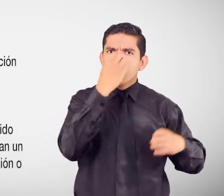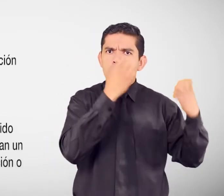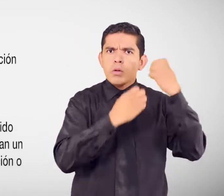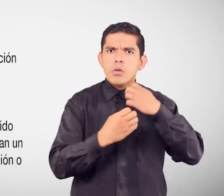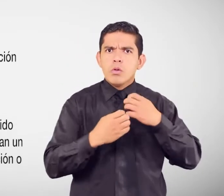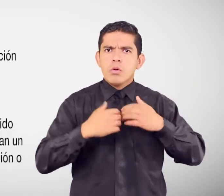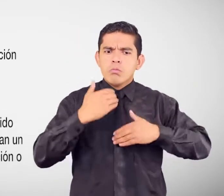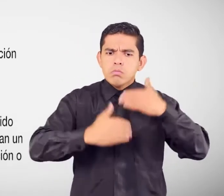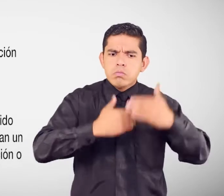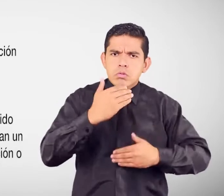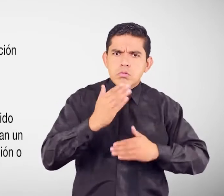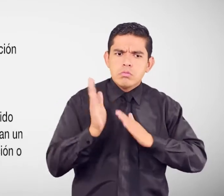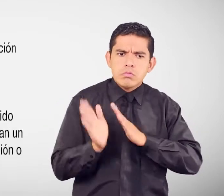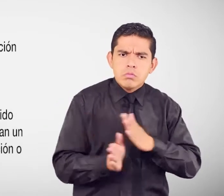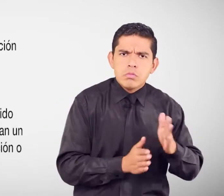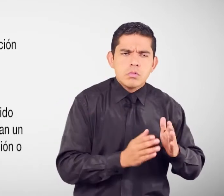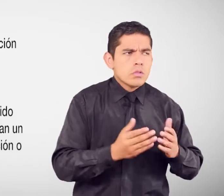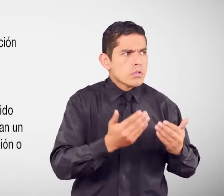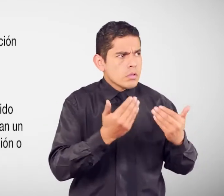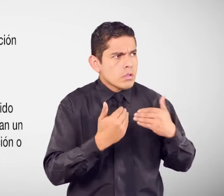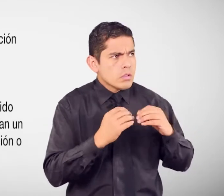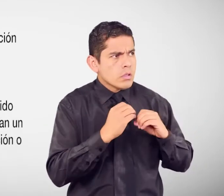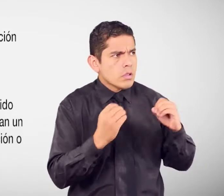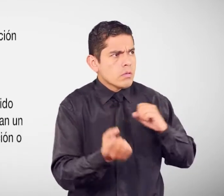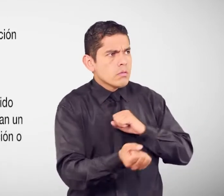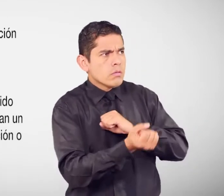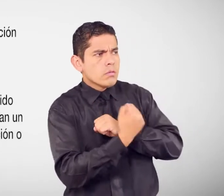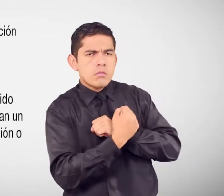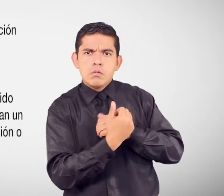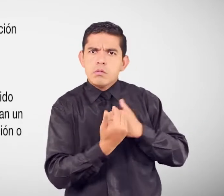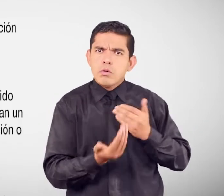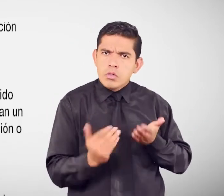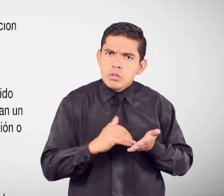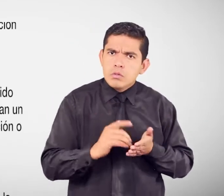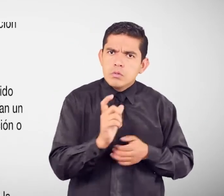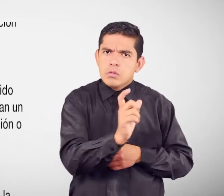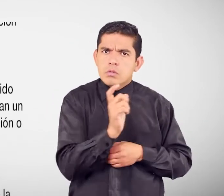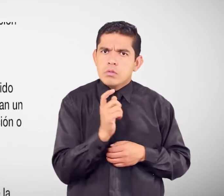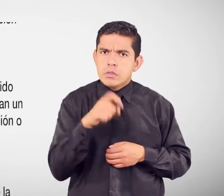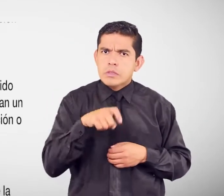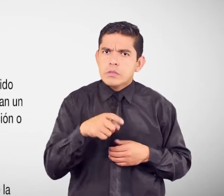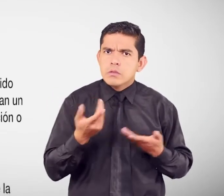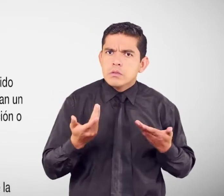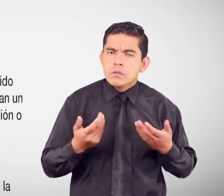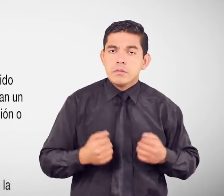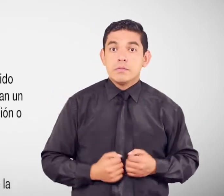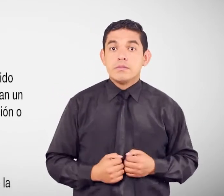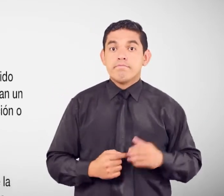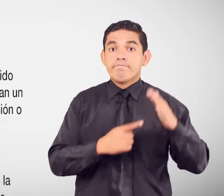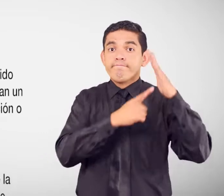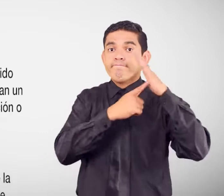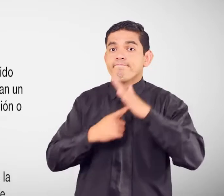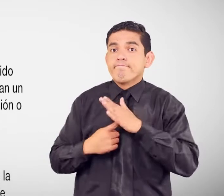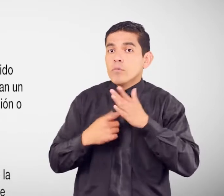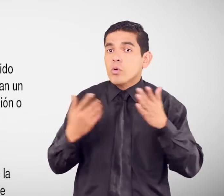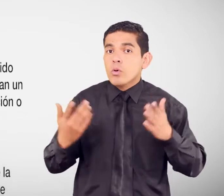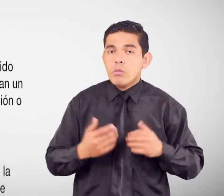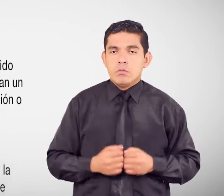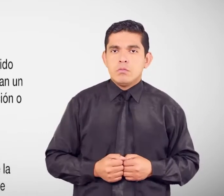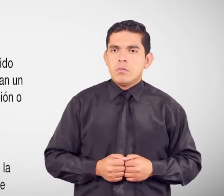proceso De calificación O recalificación Vulneración Te solicitan Indevidamente